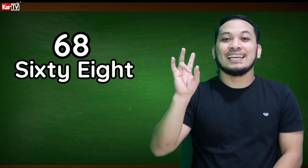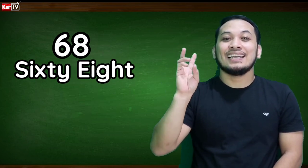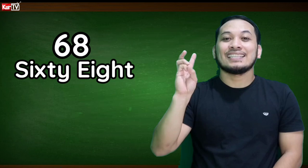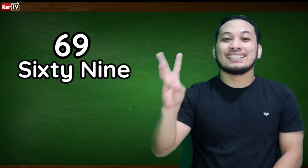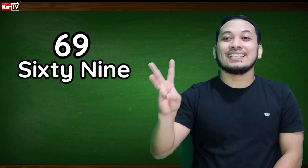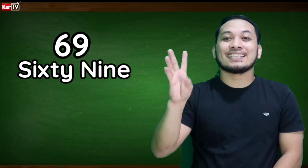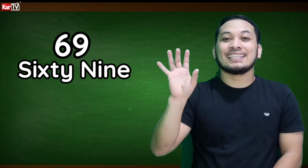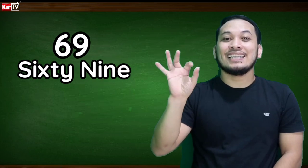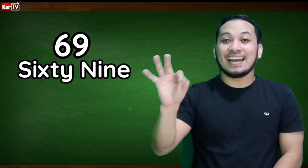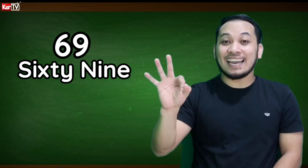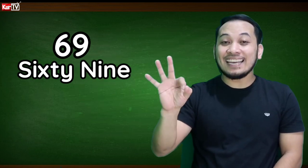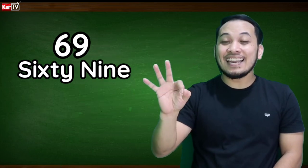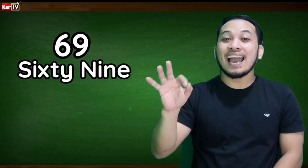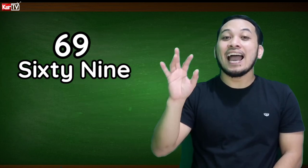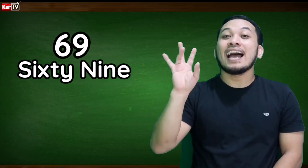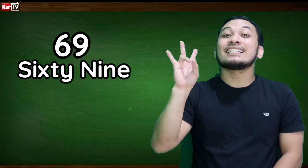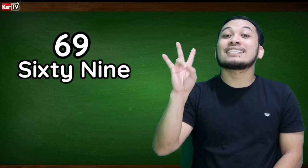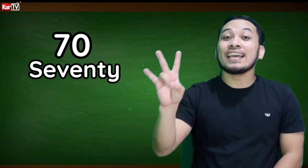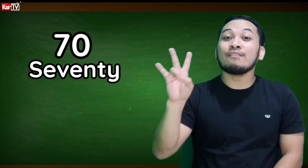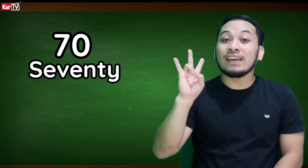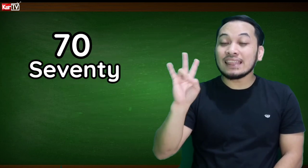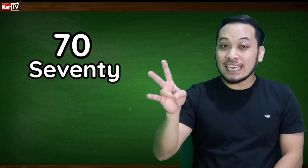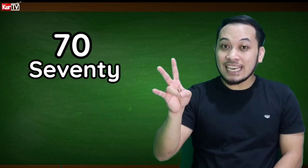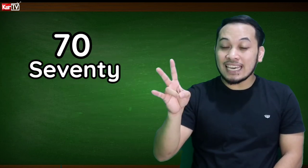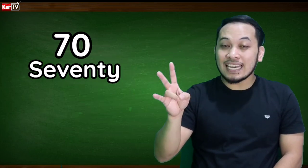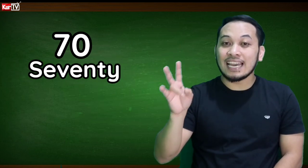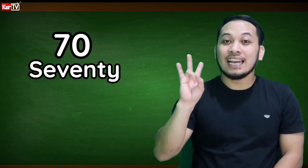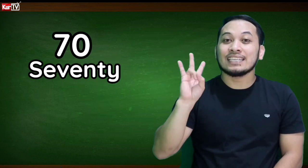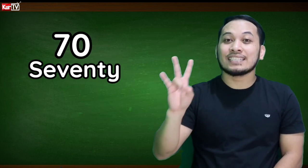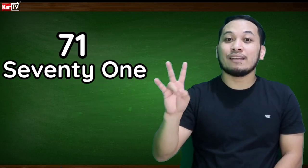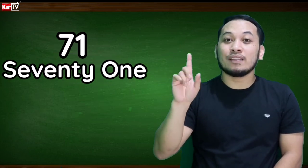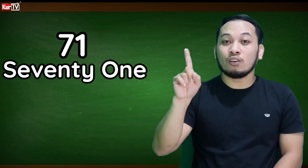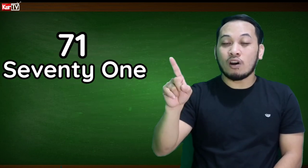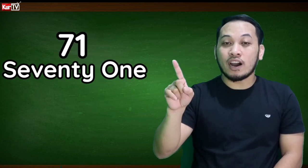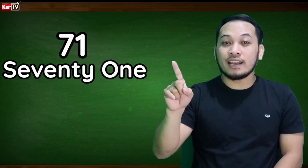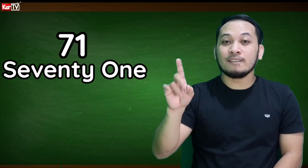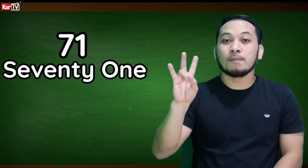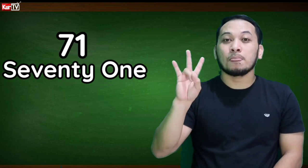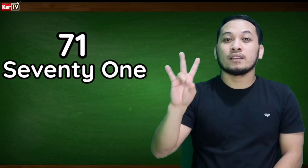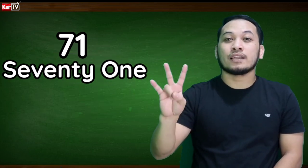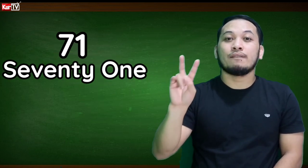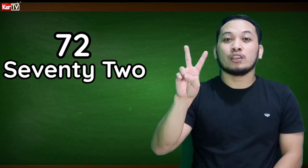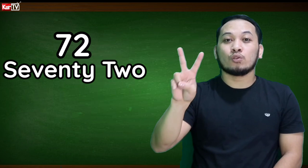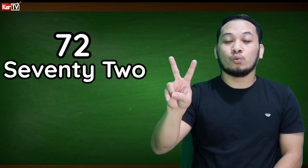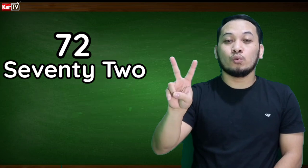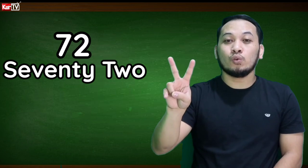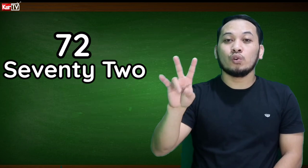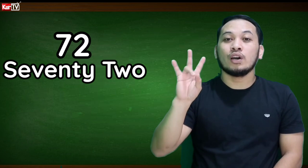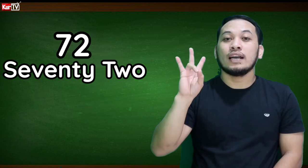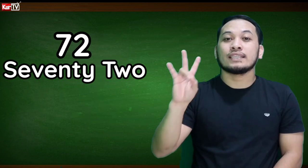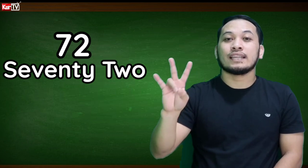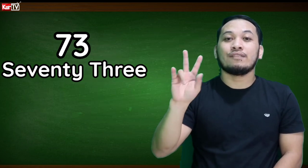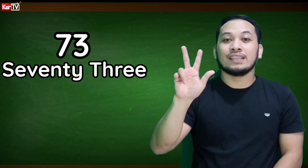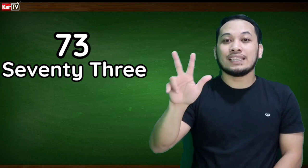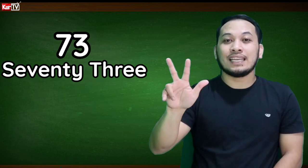69, 70. 71, 72, 73,